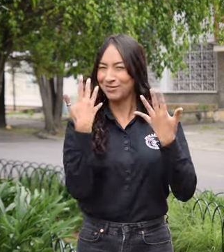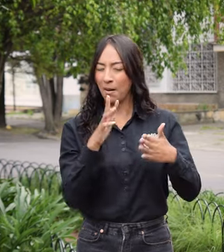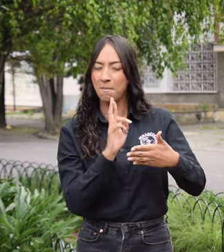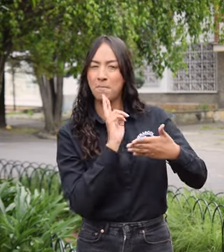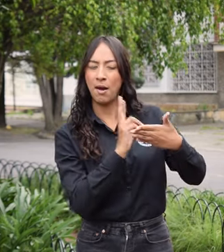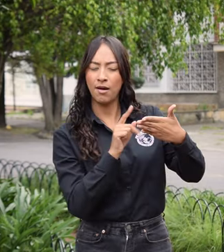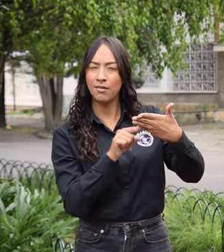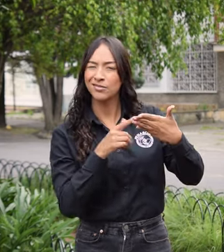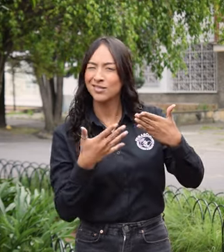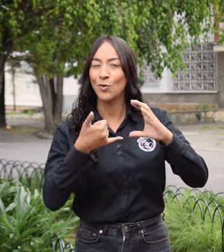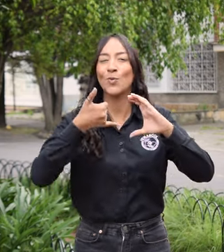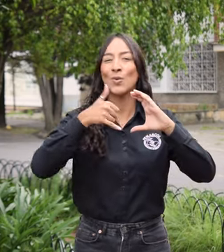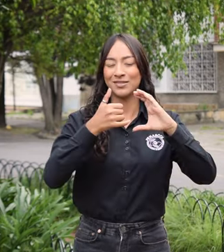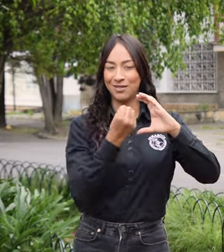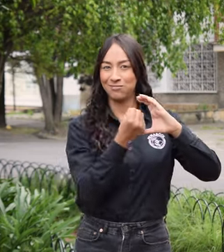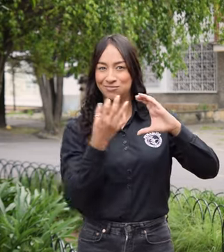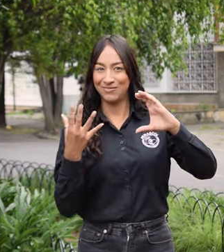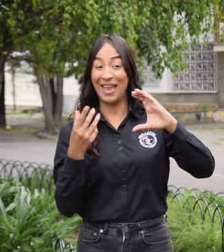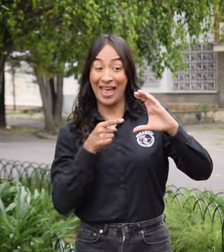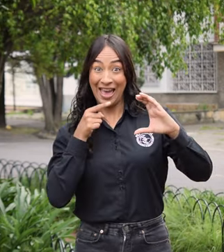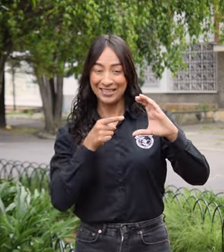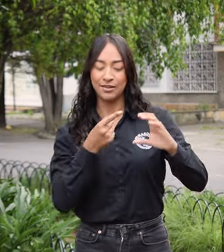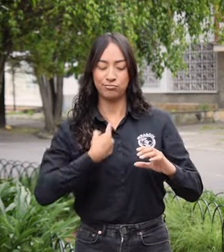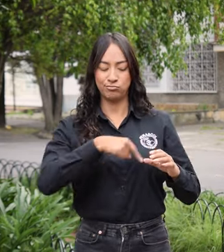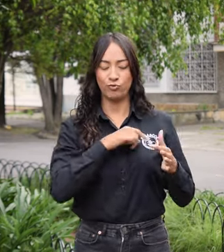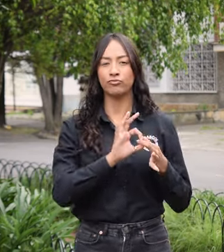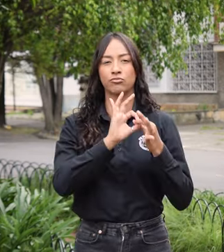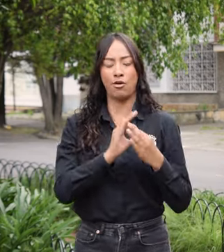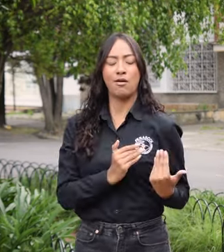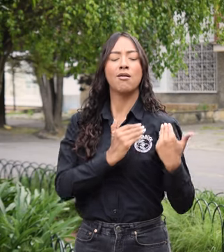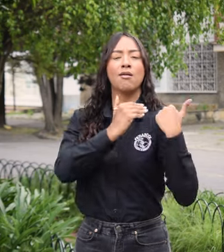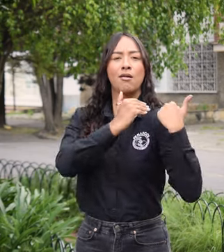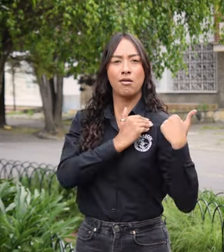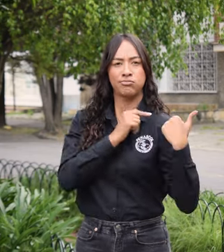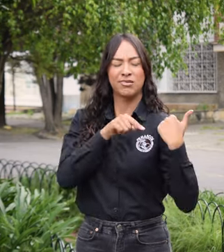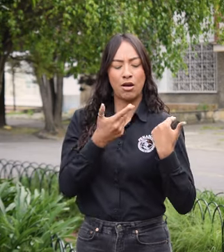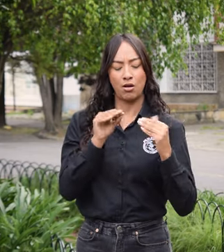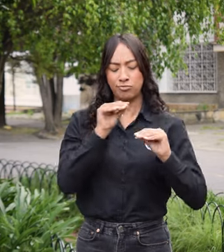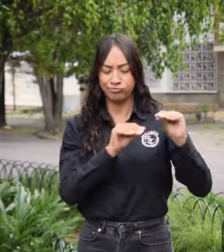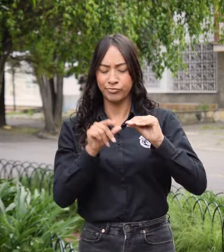Desde Fenascol te enviaremos un mensaje por WhatsApp al número de celular que escribiste en el formulario.